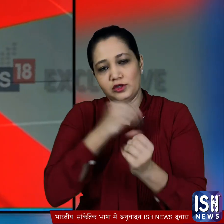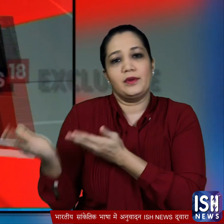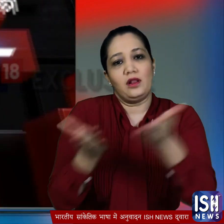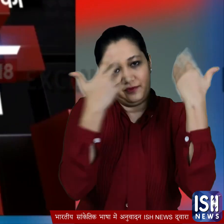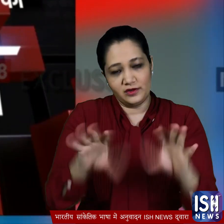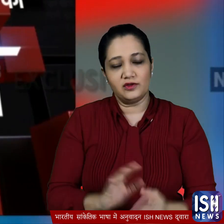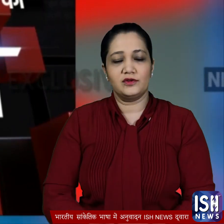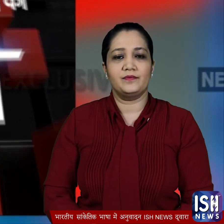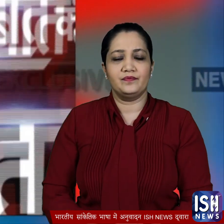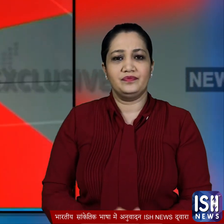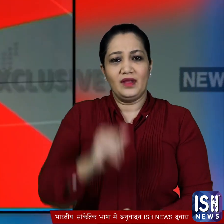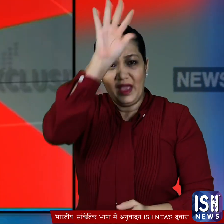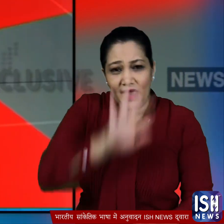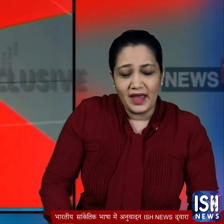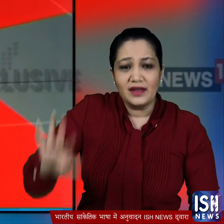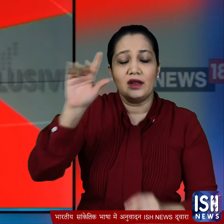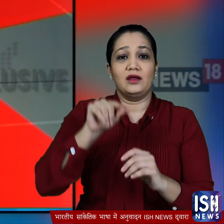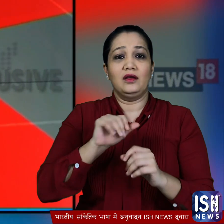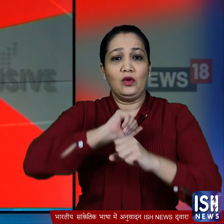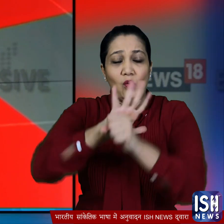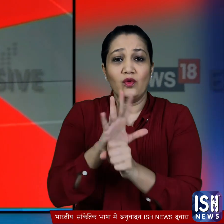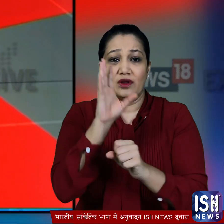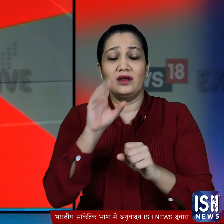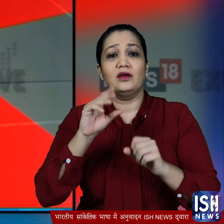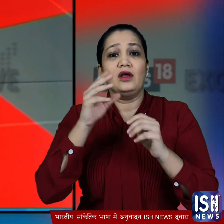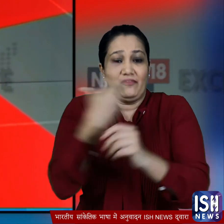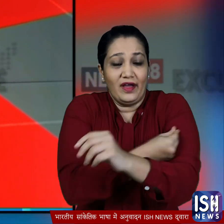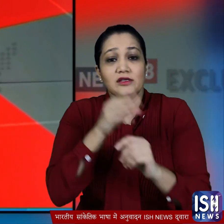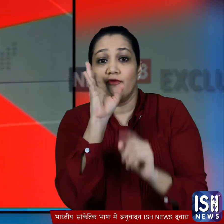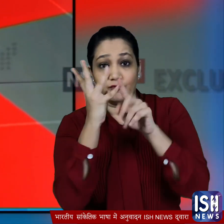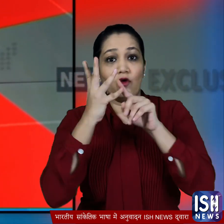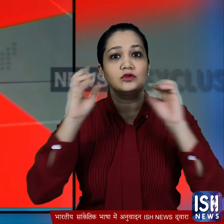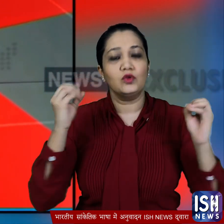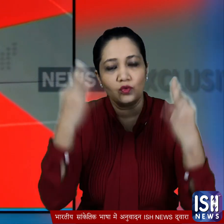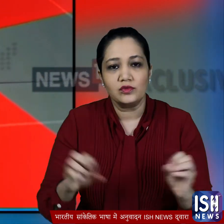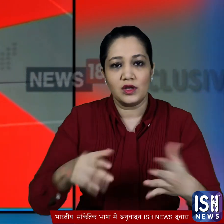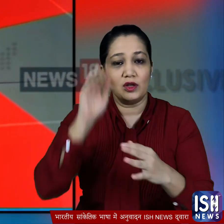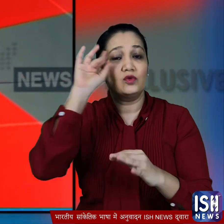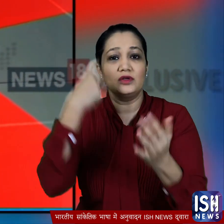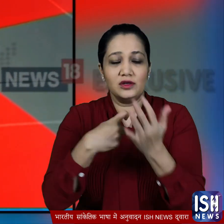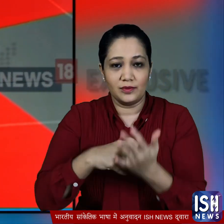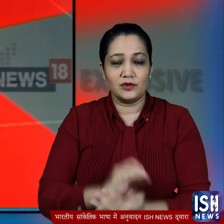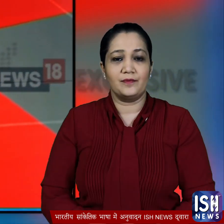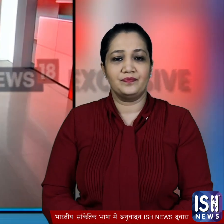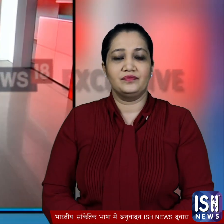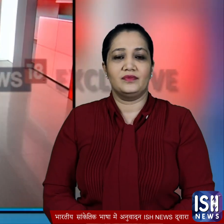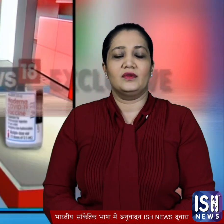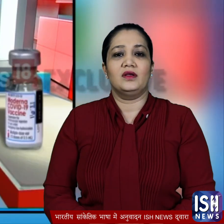भरती है देश में जल्द ही कोरोना की चौती वैक्सीन लगनी शुरू हो जाएगी न्यूज एचीन के रवी सिंग की रिपोर्ट है कि दवाओं के इस्तमाल पर